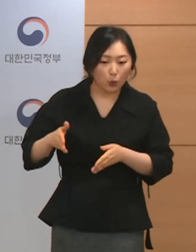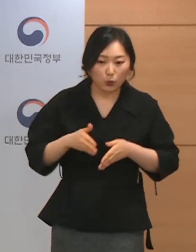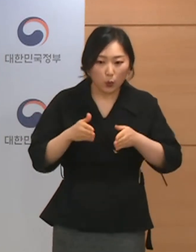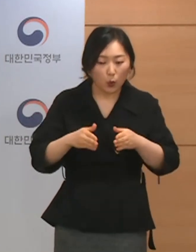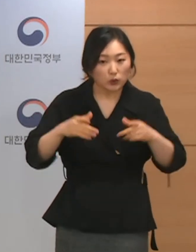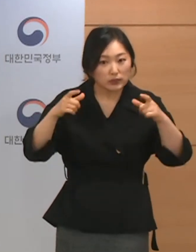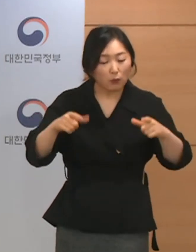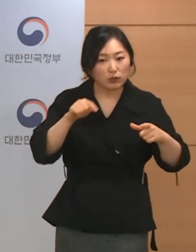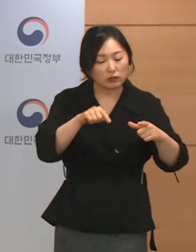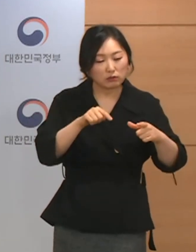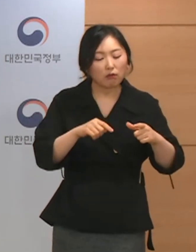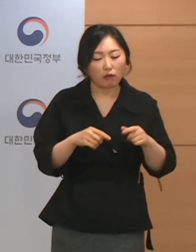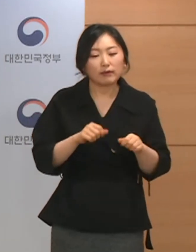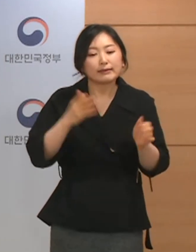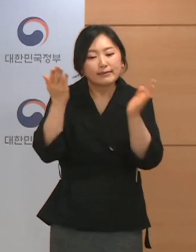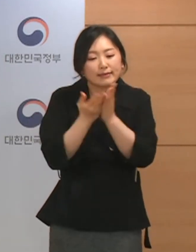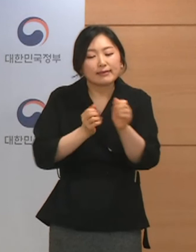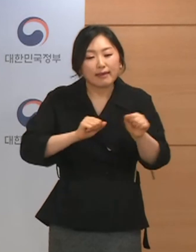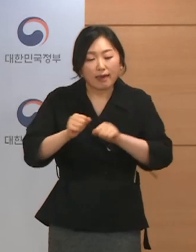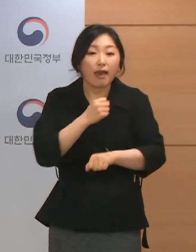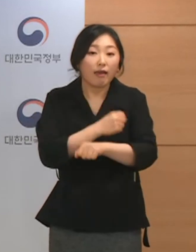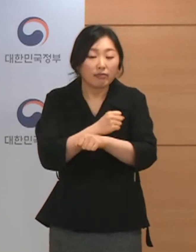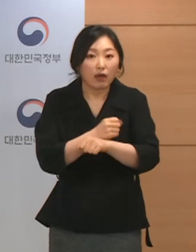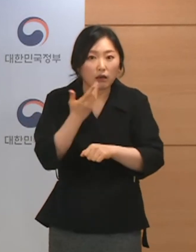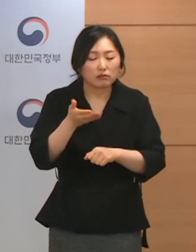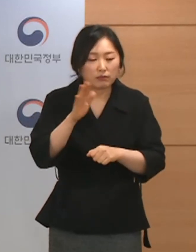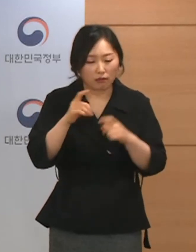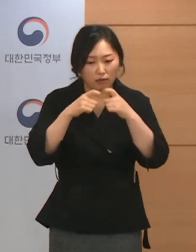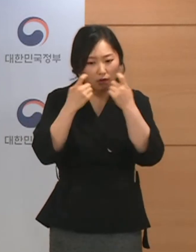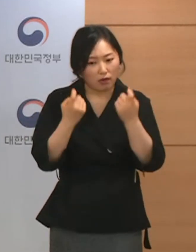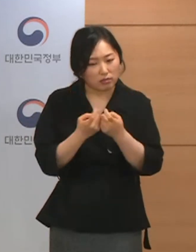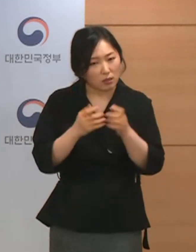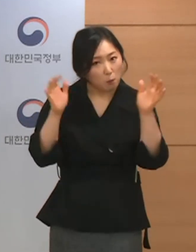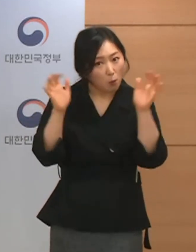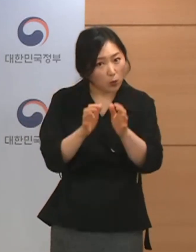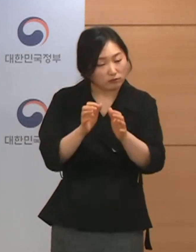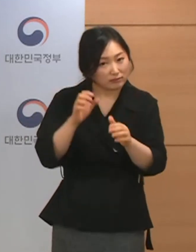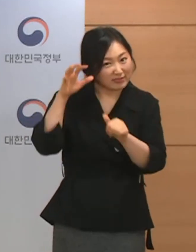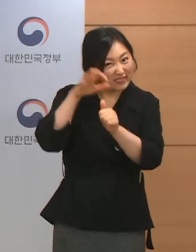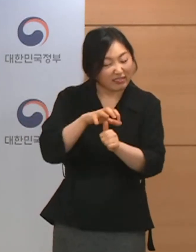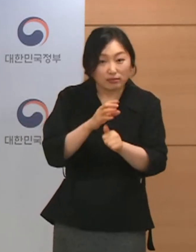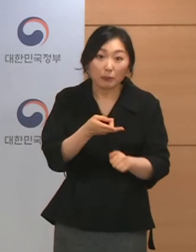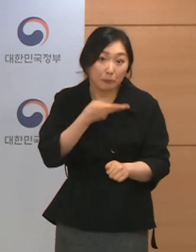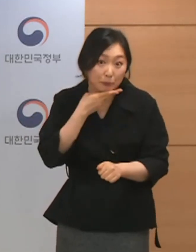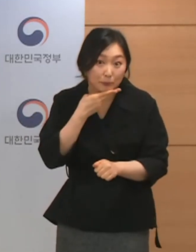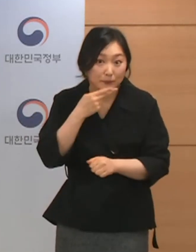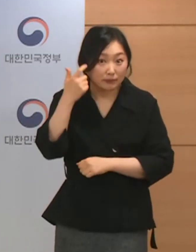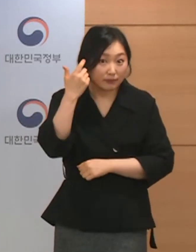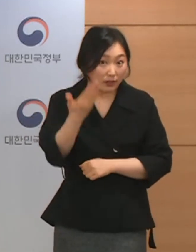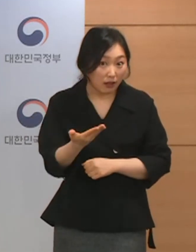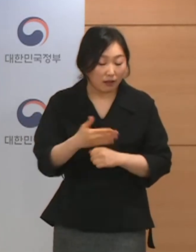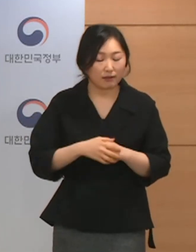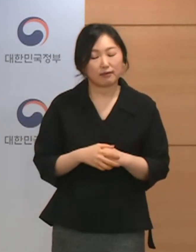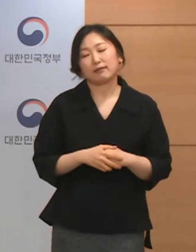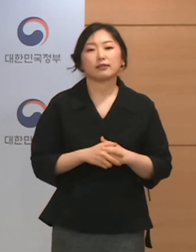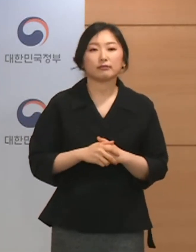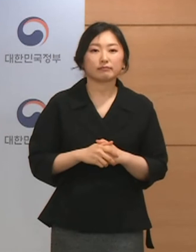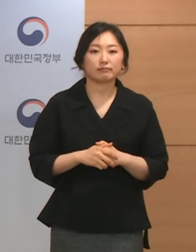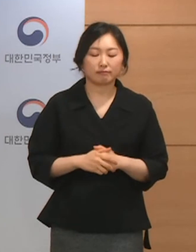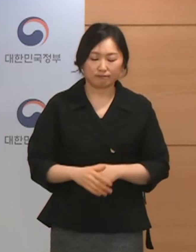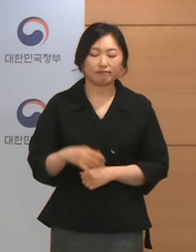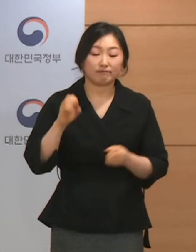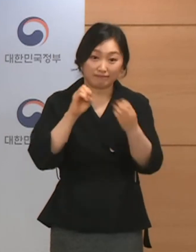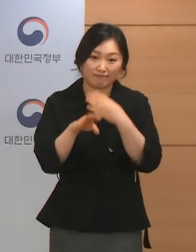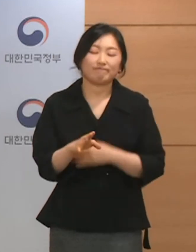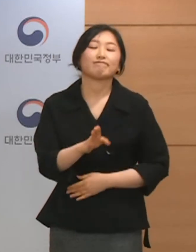두기로 한 경우에도 계속 사적 모임에 인원 제한이 없는 것인지 확인 부탁드립니다. 네 그렇습니다.